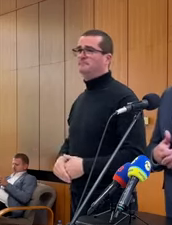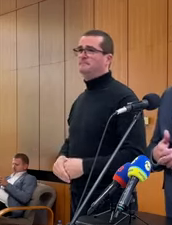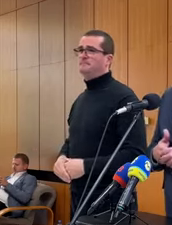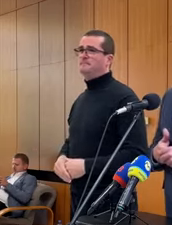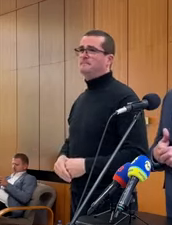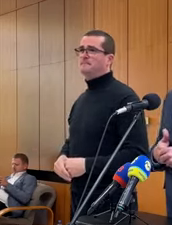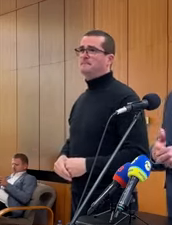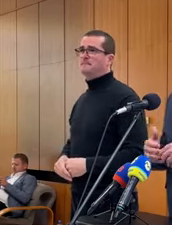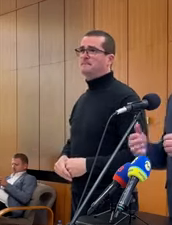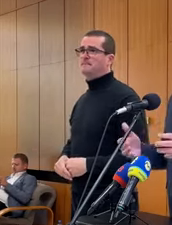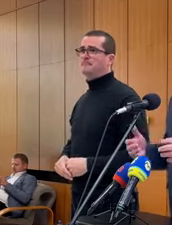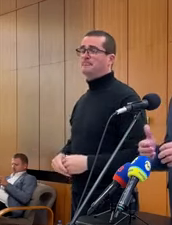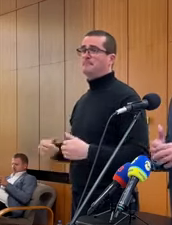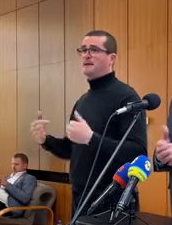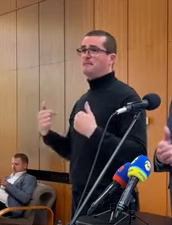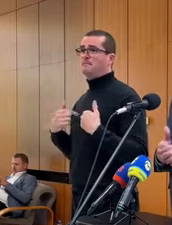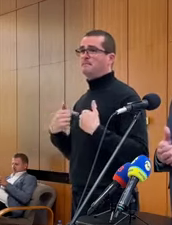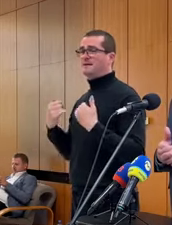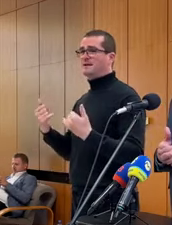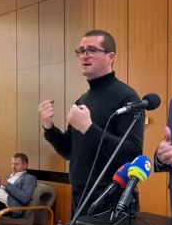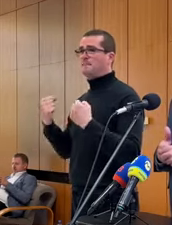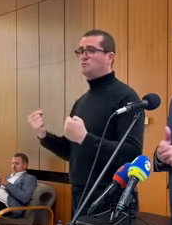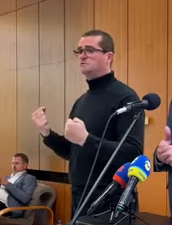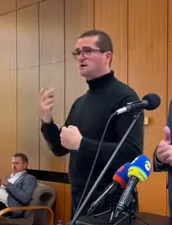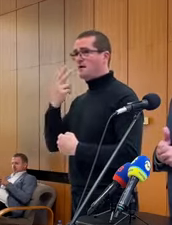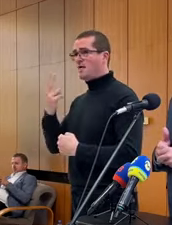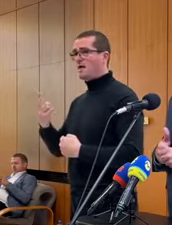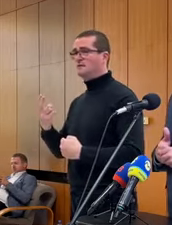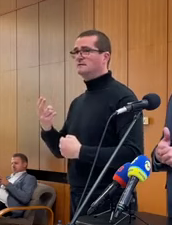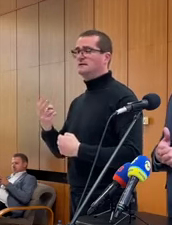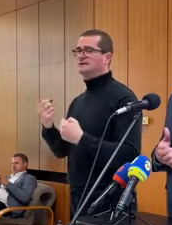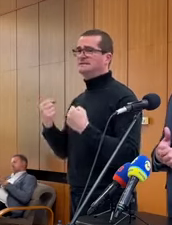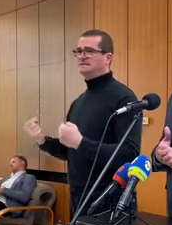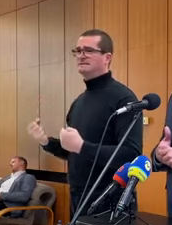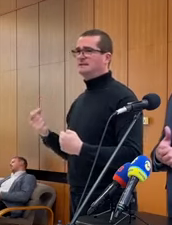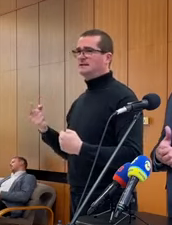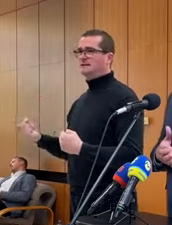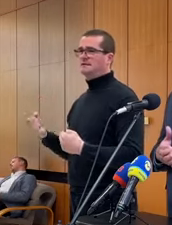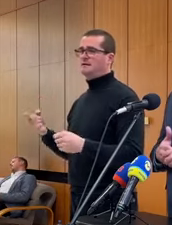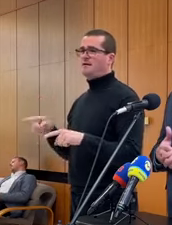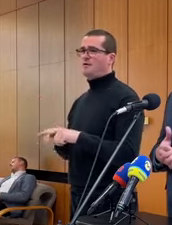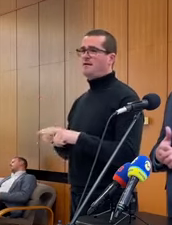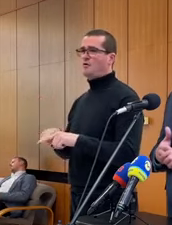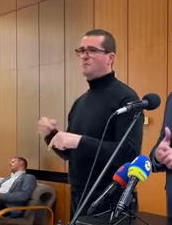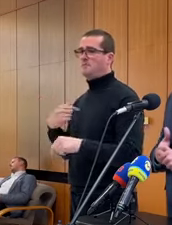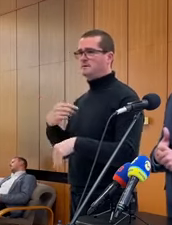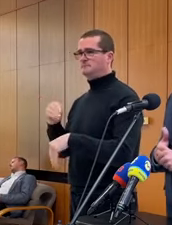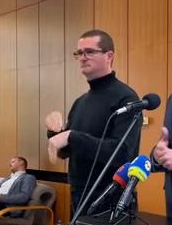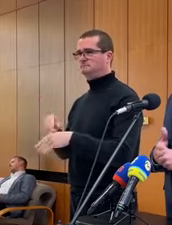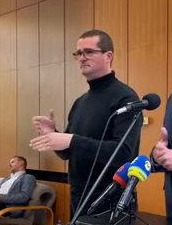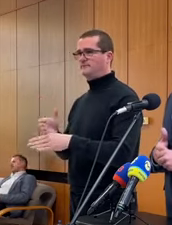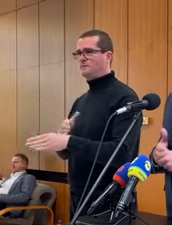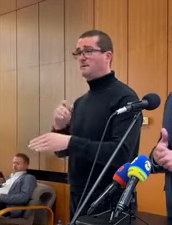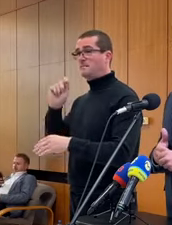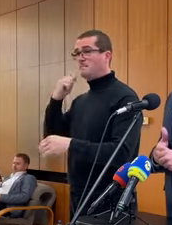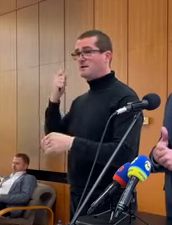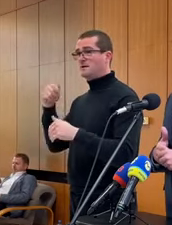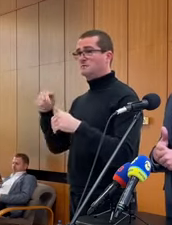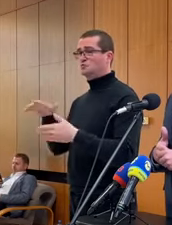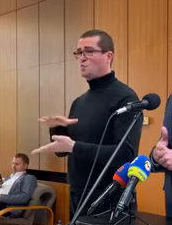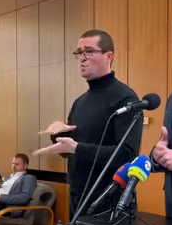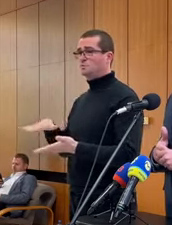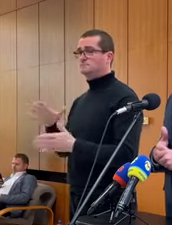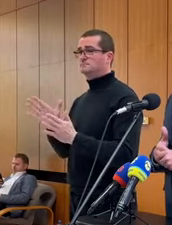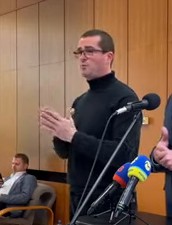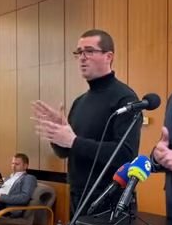A my sme posilnili hliadky veľmi intenzívne na tak, ako sme aj avizovali na Maďarskom území,